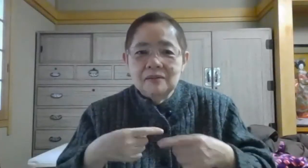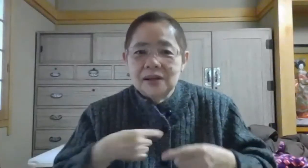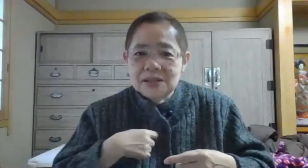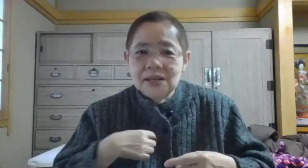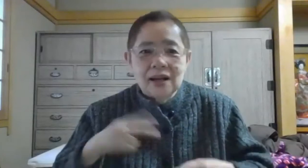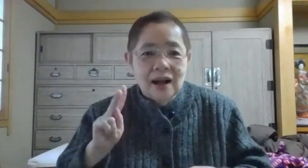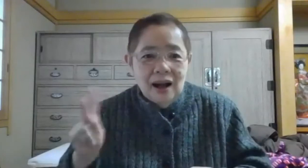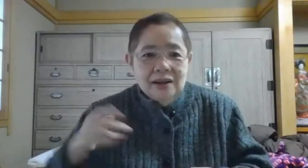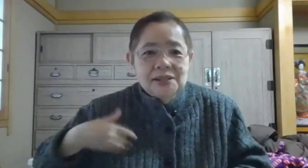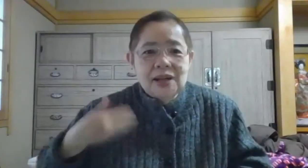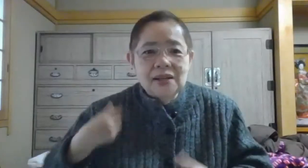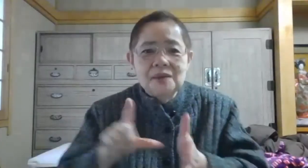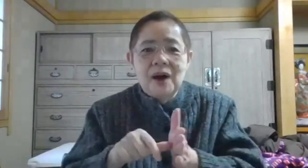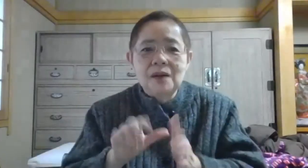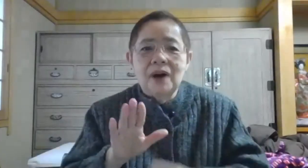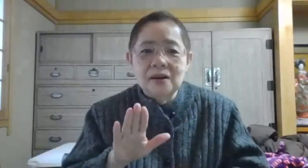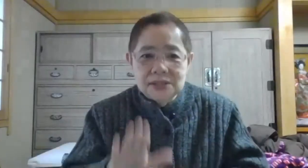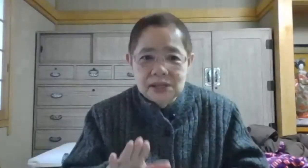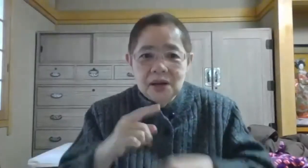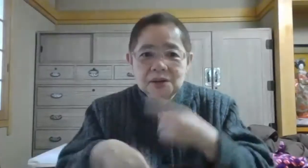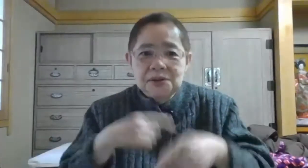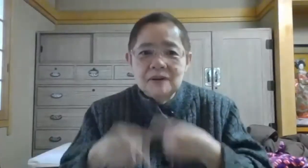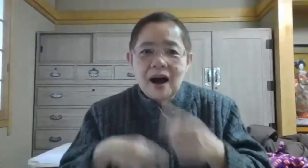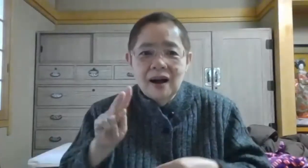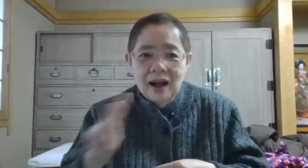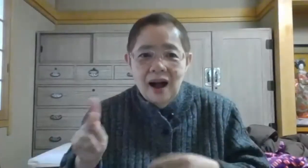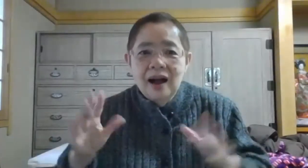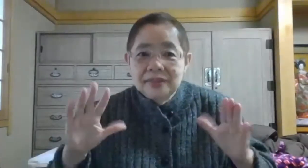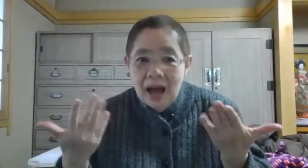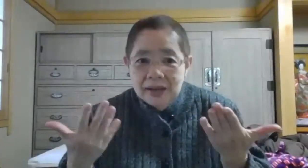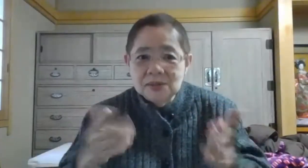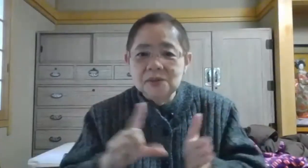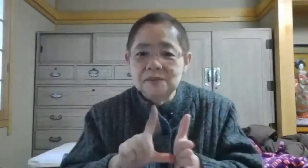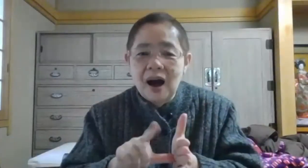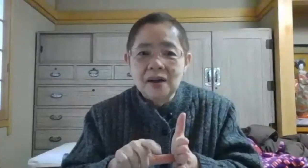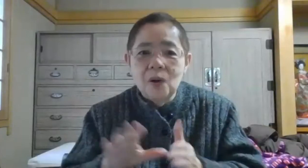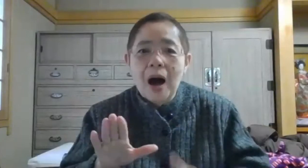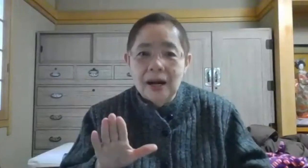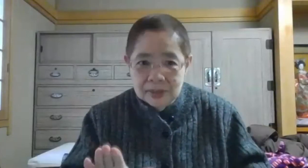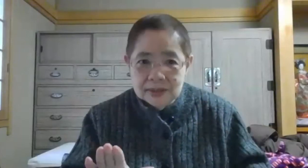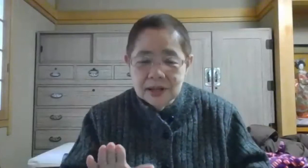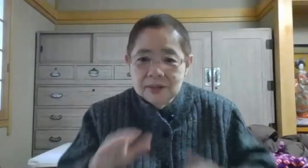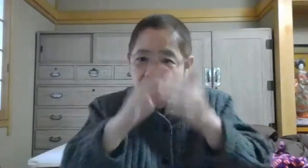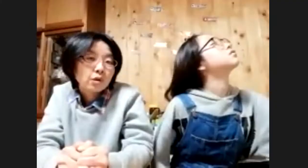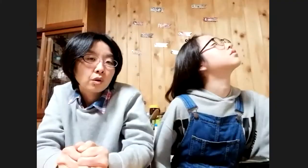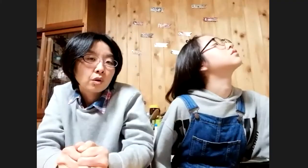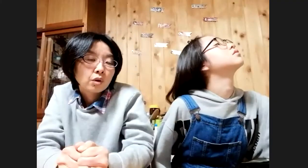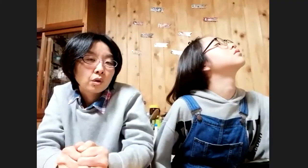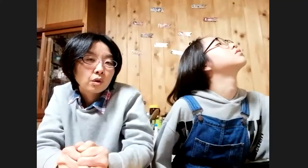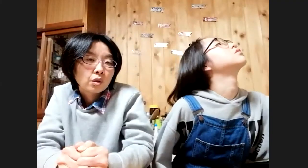私が知らない場合もあるし手話がないという場合もありますほとんどは指